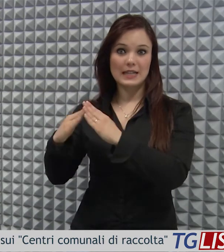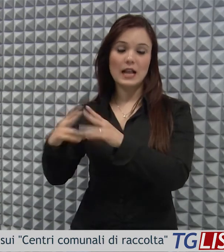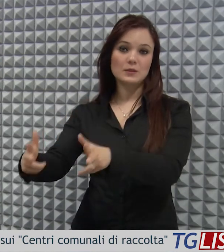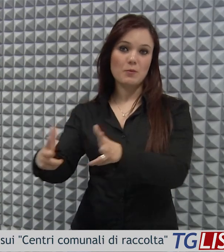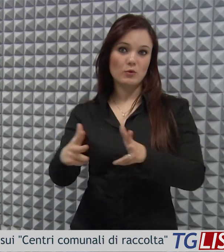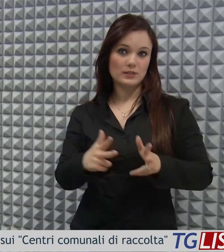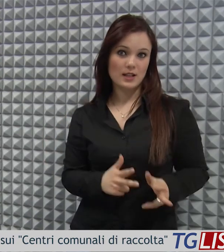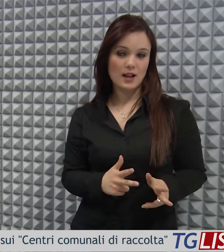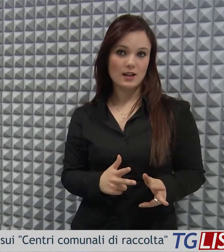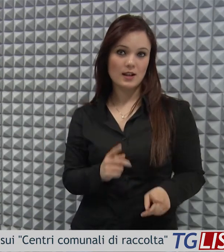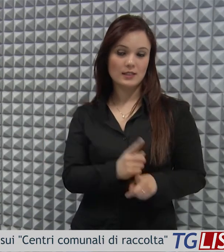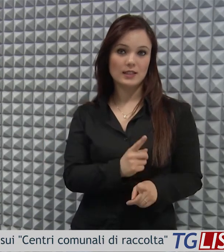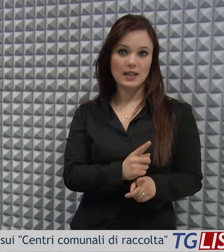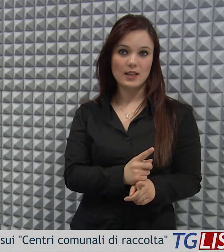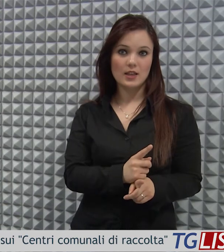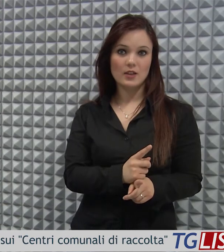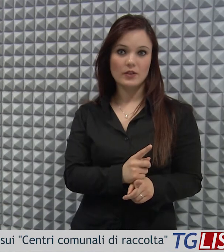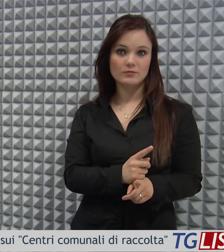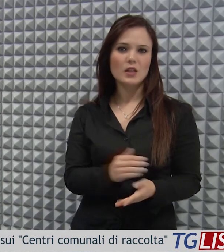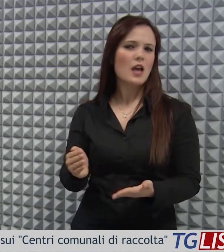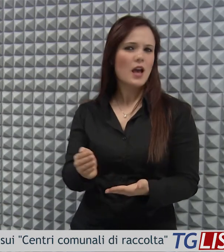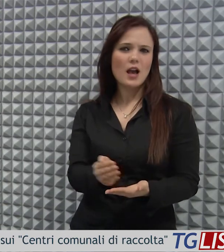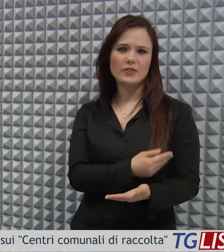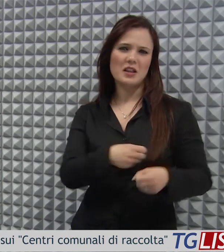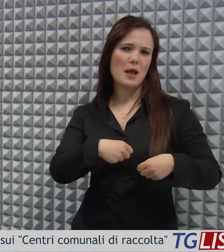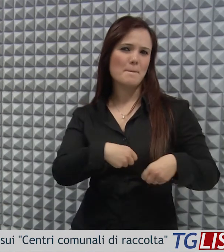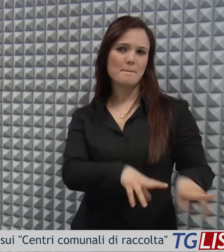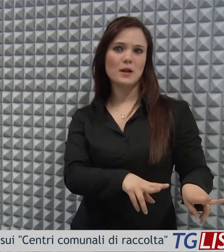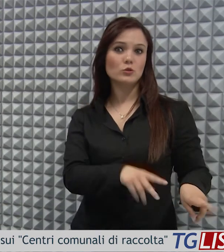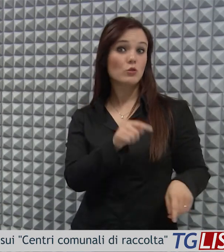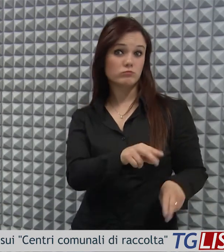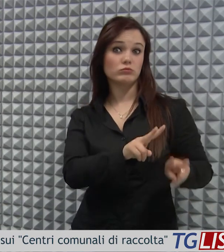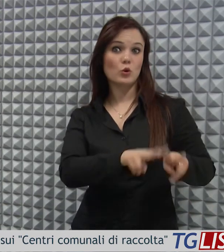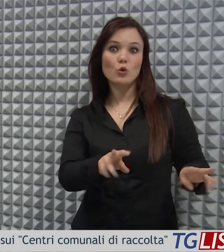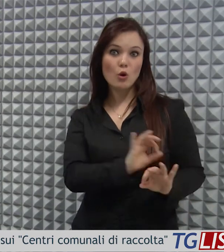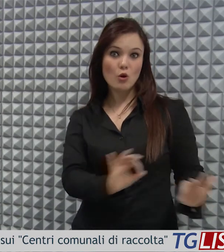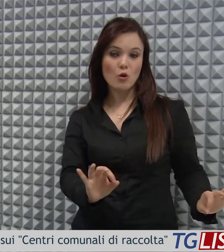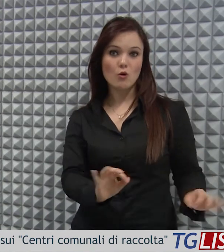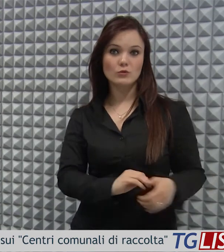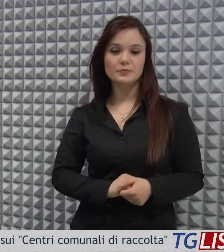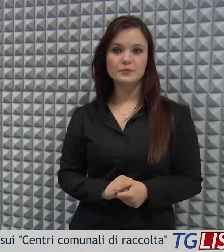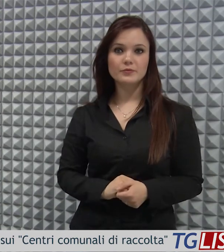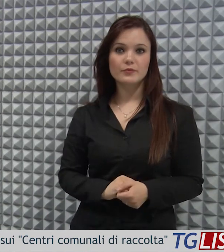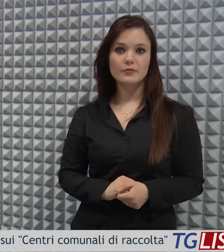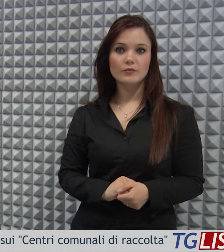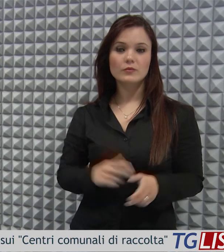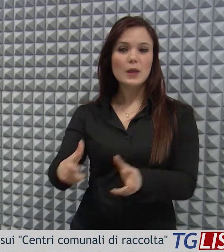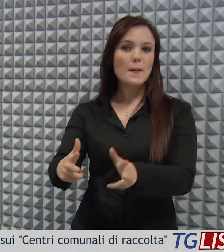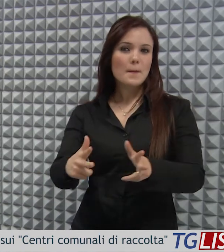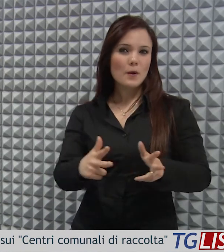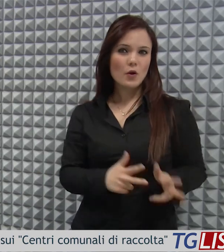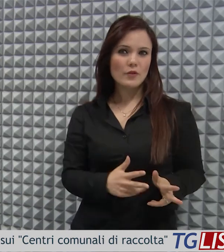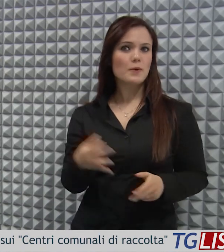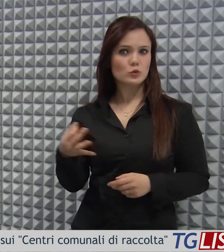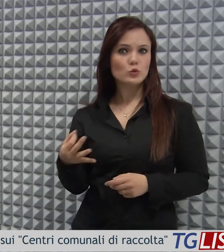domestica, evitando l'abbandono incontrollato. Il corretto conferimento